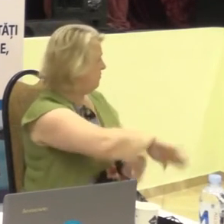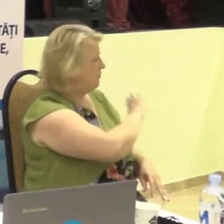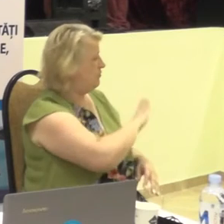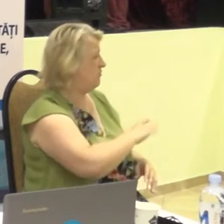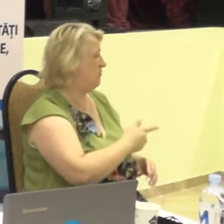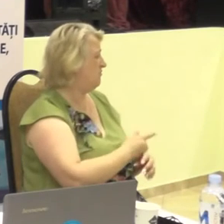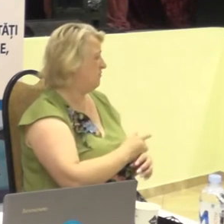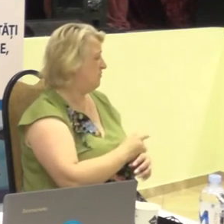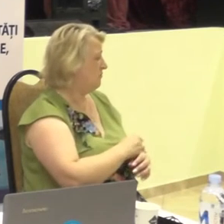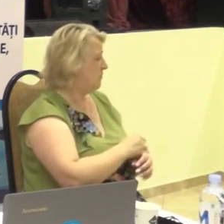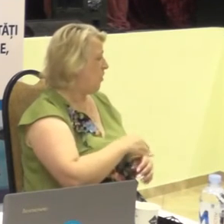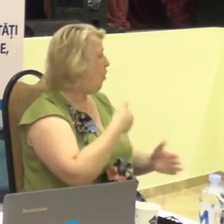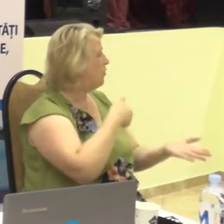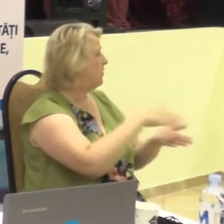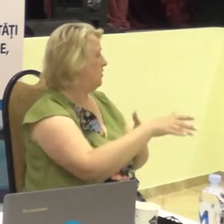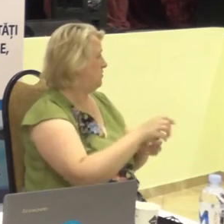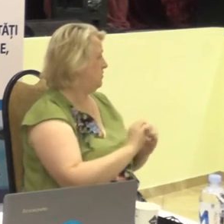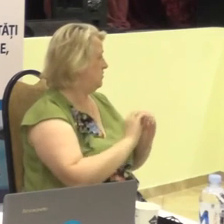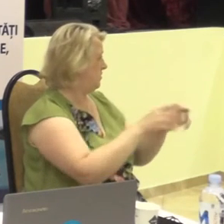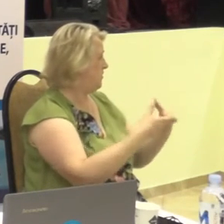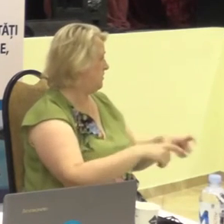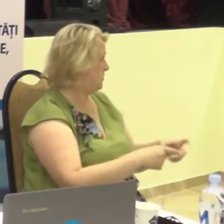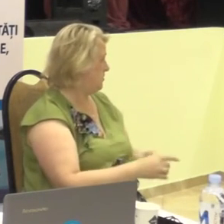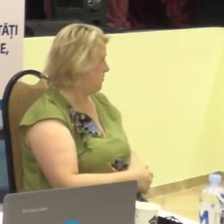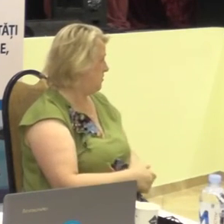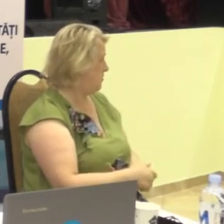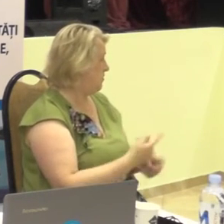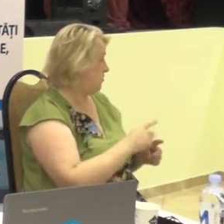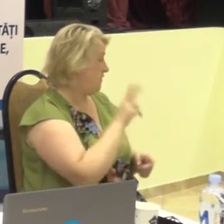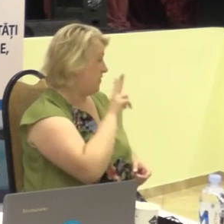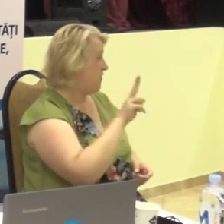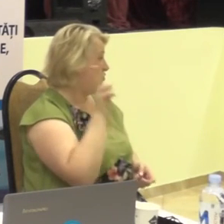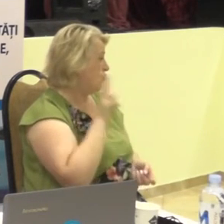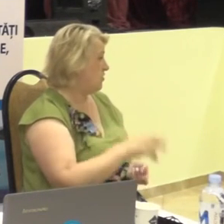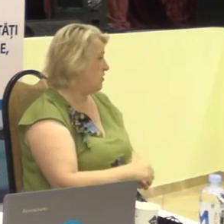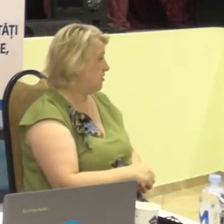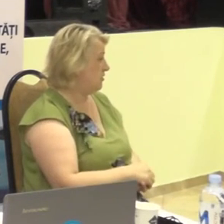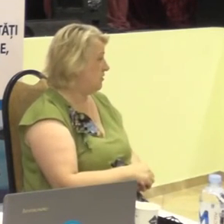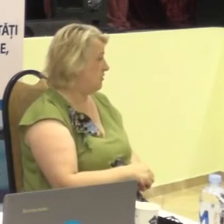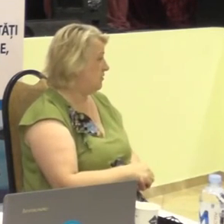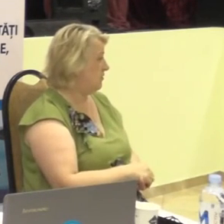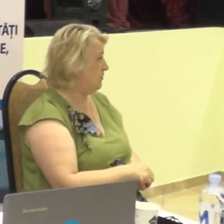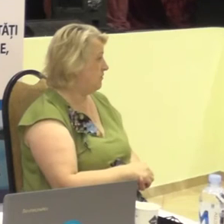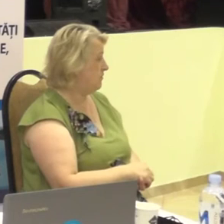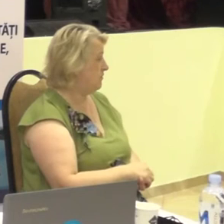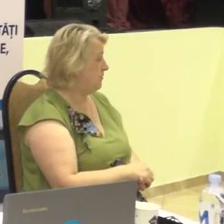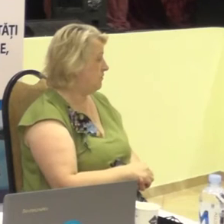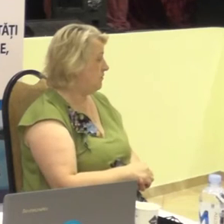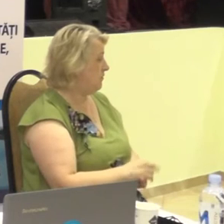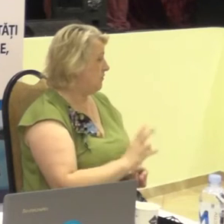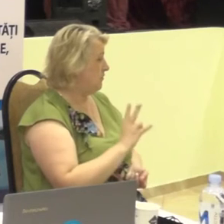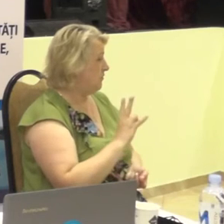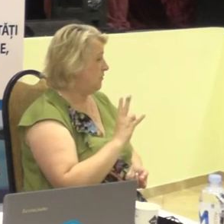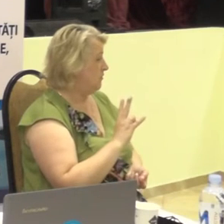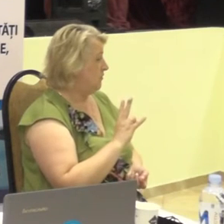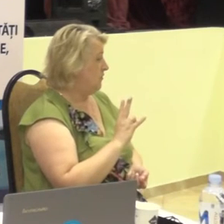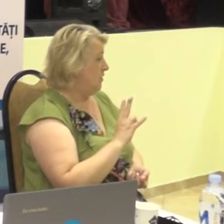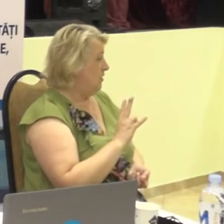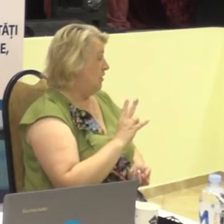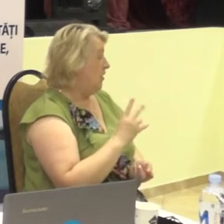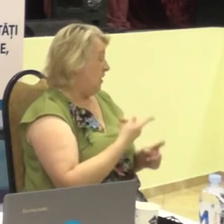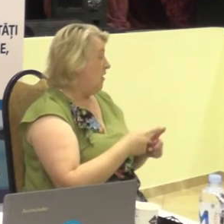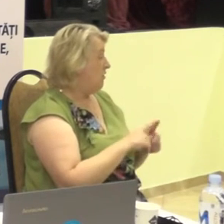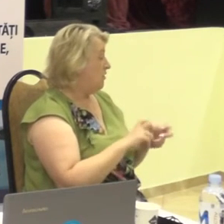nu m mers la bacala. Deci asta au fost 2 ani în urmă. Dar e o